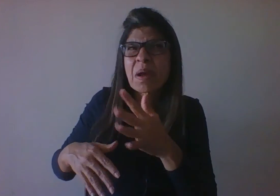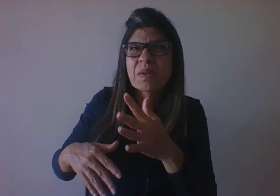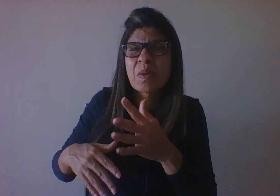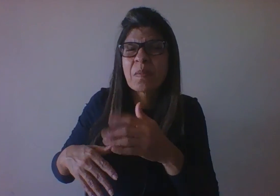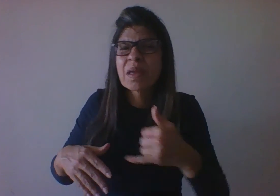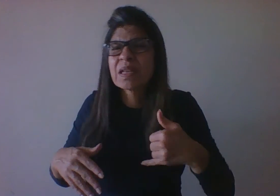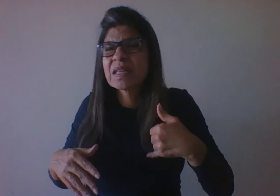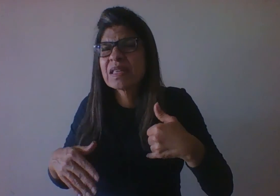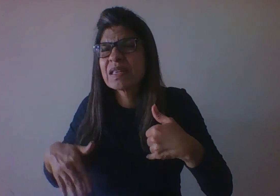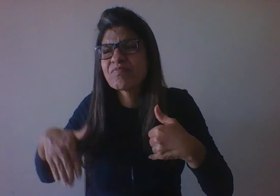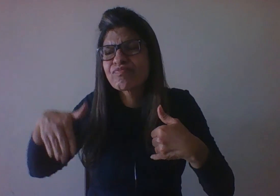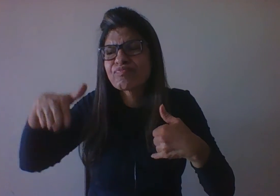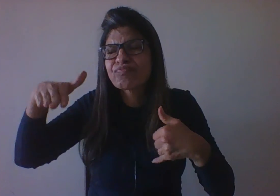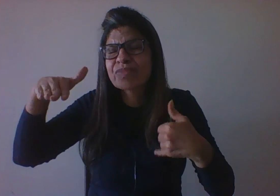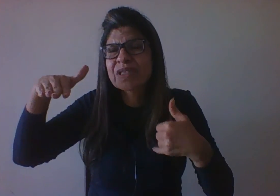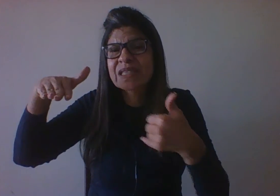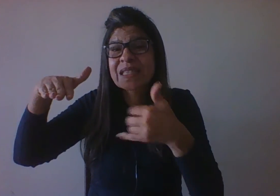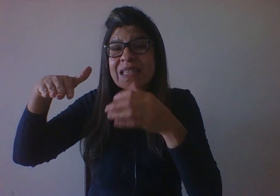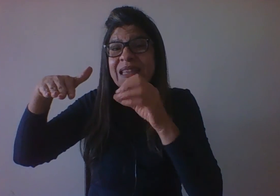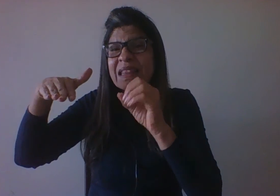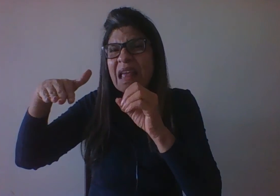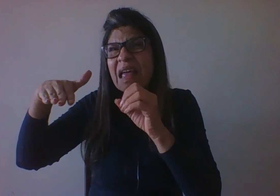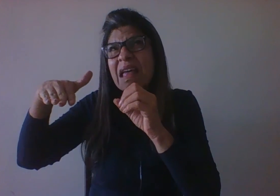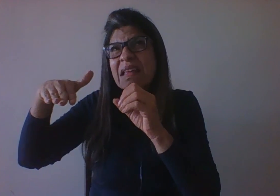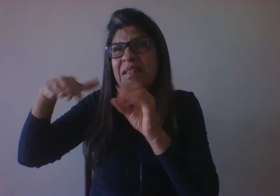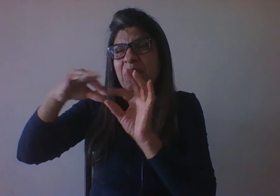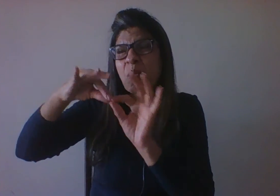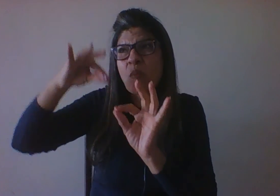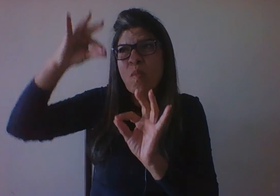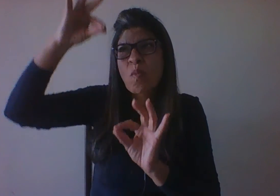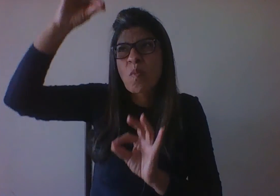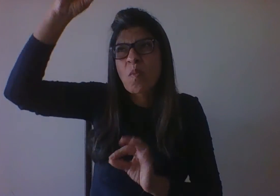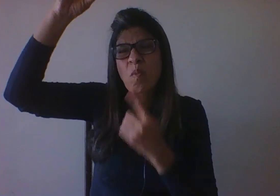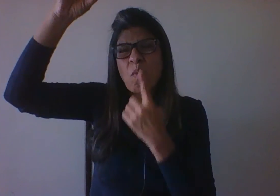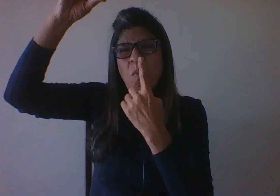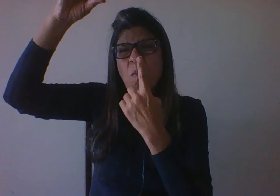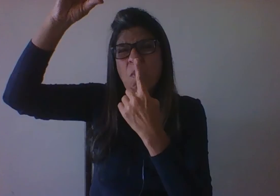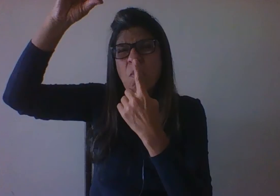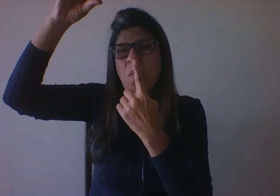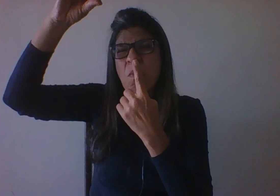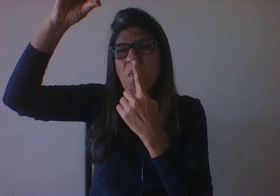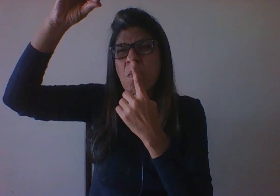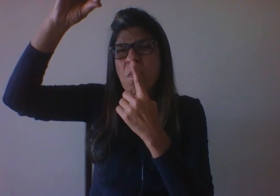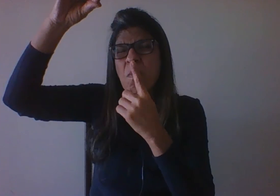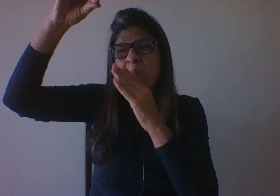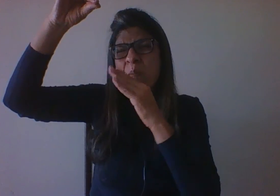,5 m e que vai pesar ali algo em torno de 10 a 15 kg.